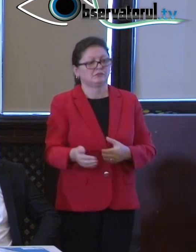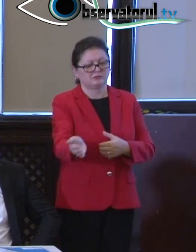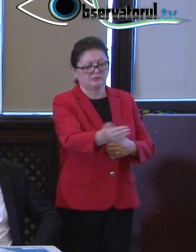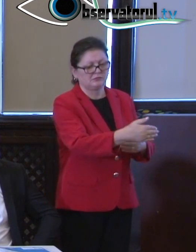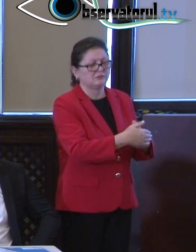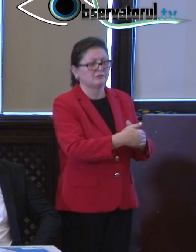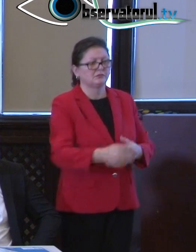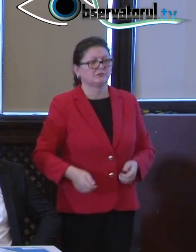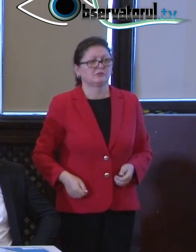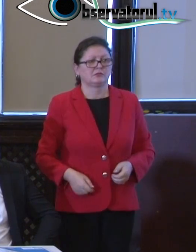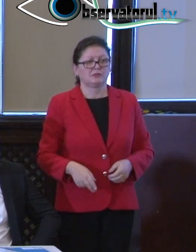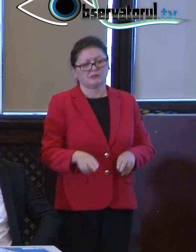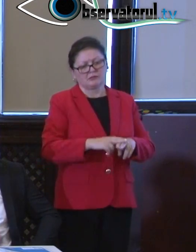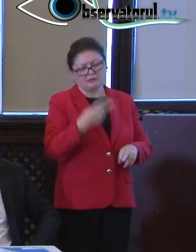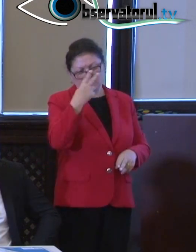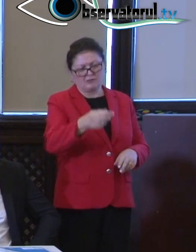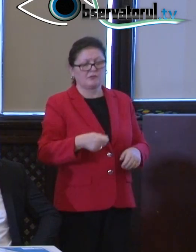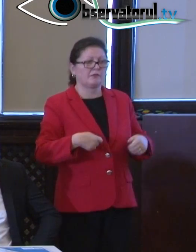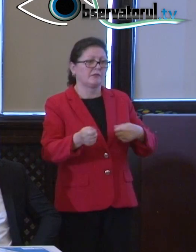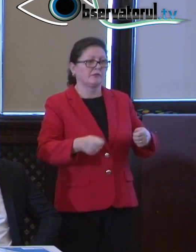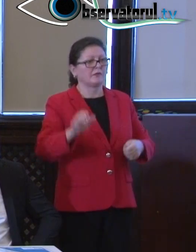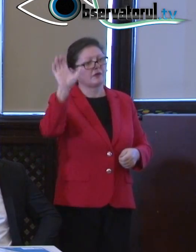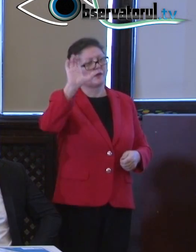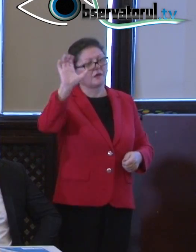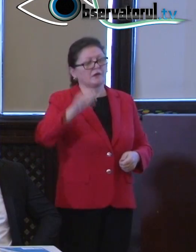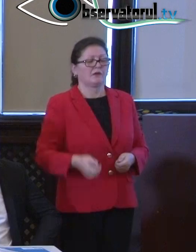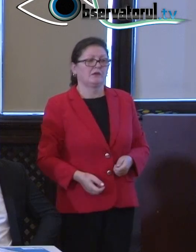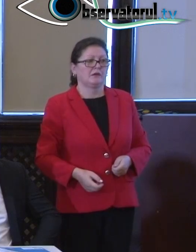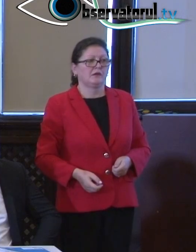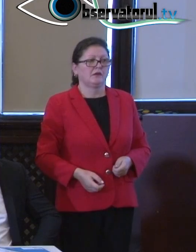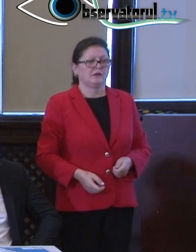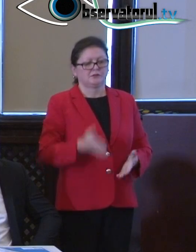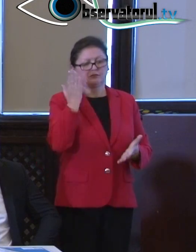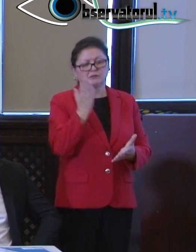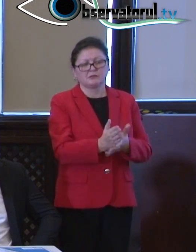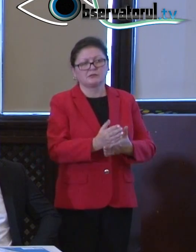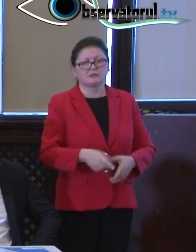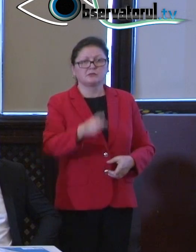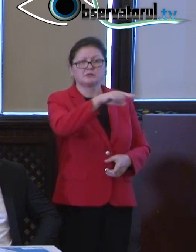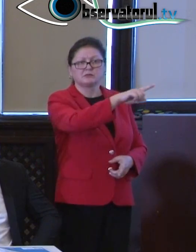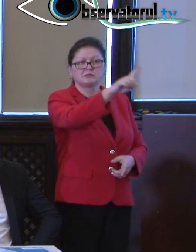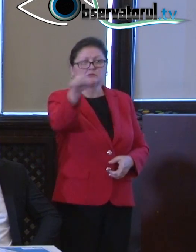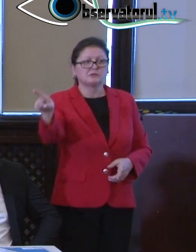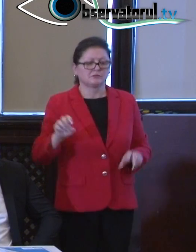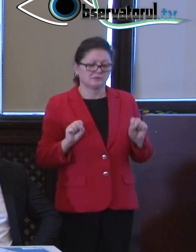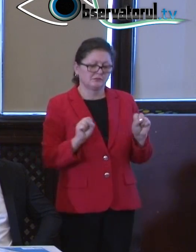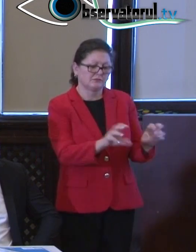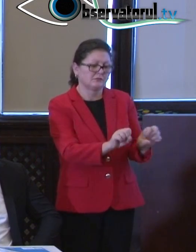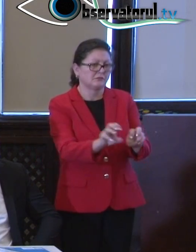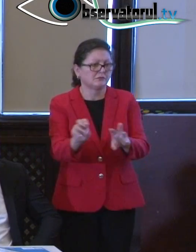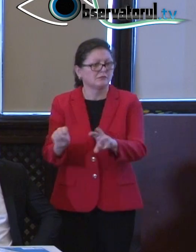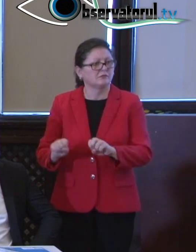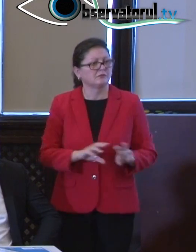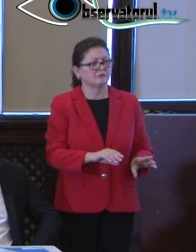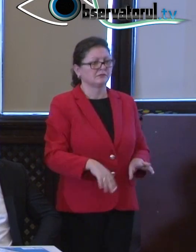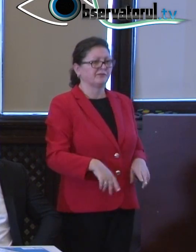furnizează piața europeană, poate ne așezăm și pe picioarele noastre, așa încât vreau să fiți informați asupra măsurilor care